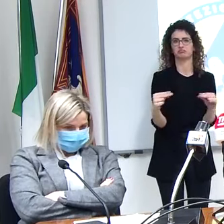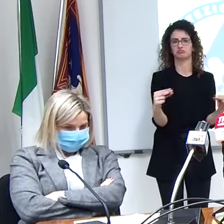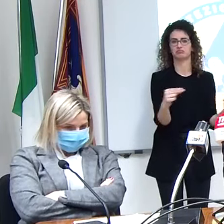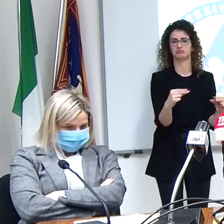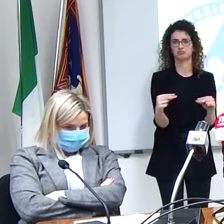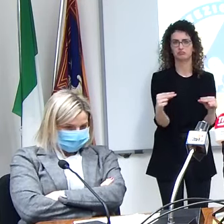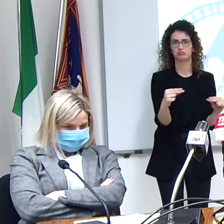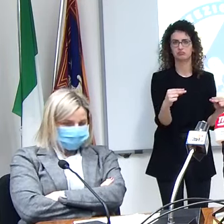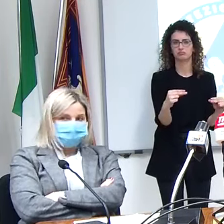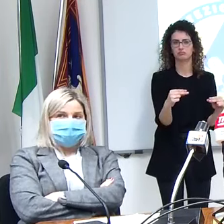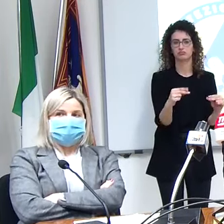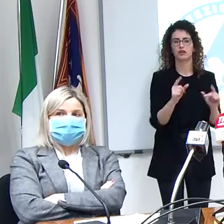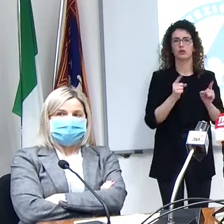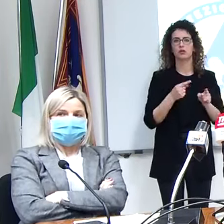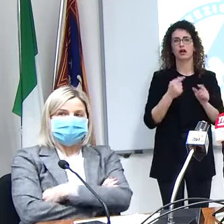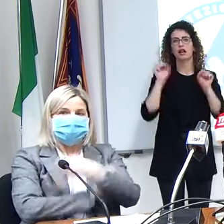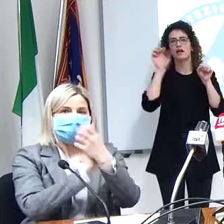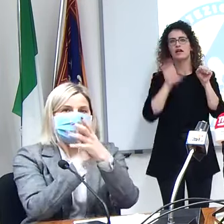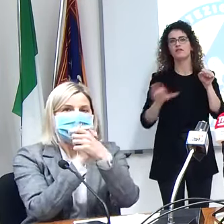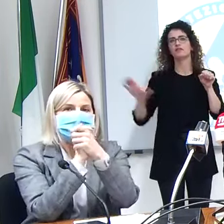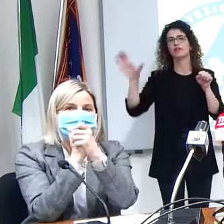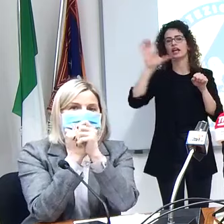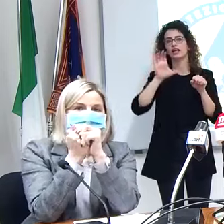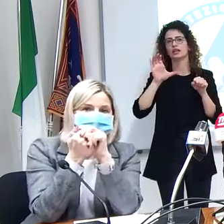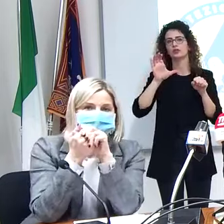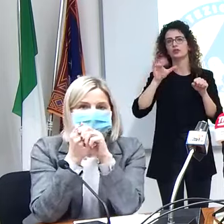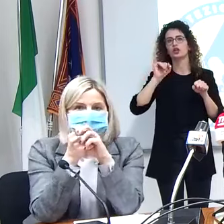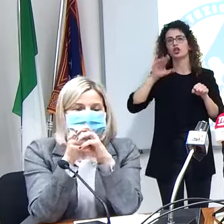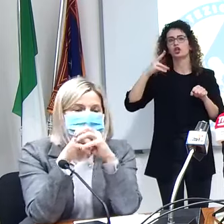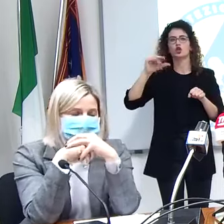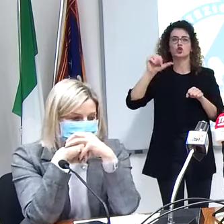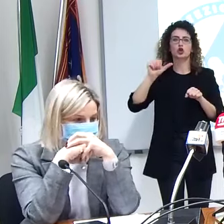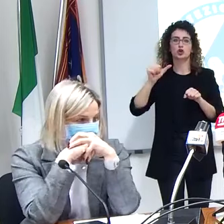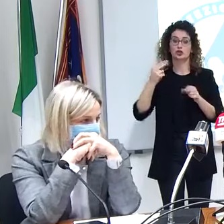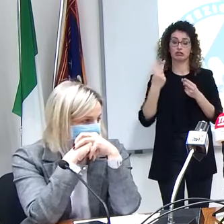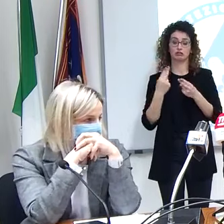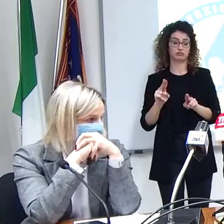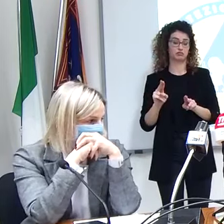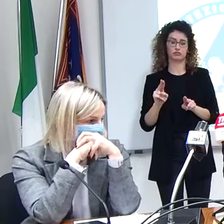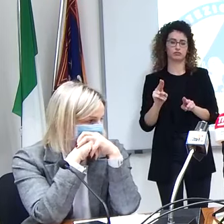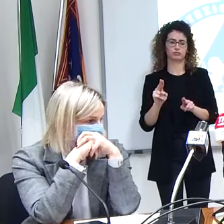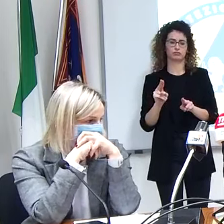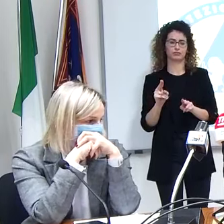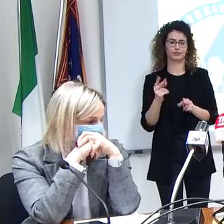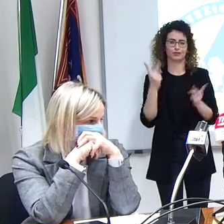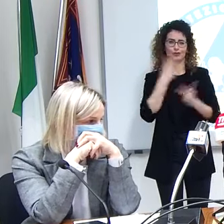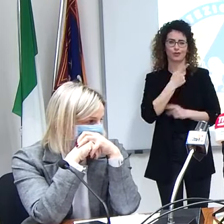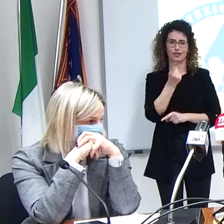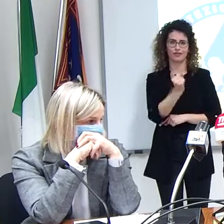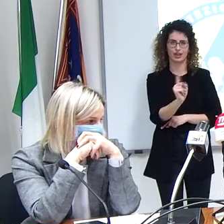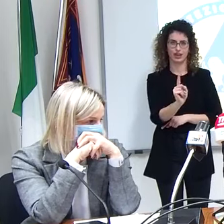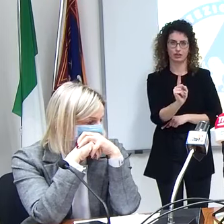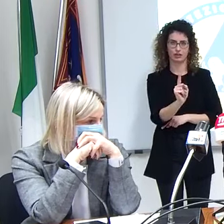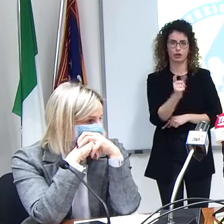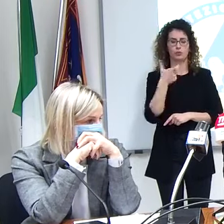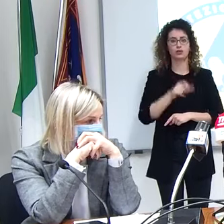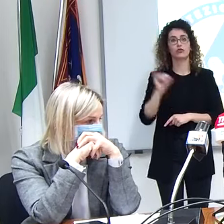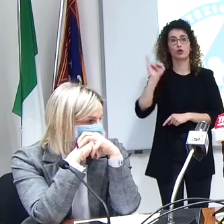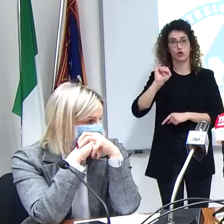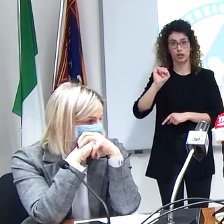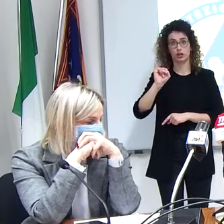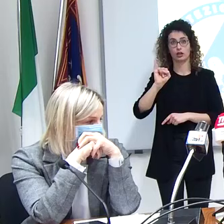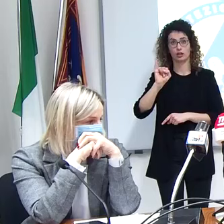in Veneto non si possa utilizzare l'idrossiclorochina è infondato perché anche l'idrossiclorochina